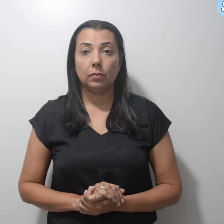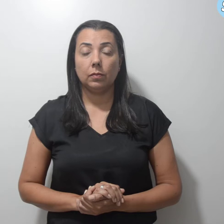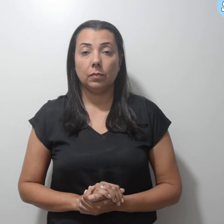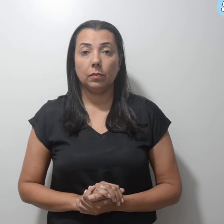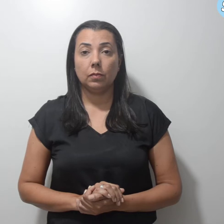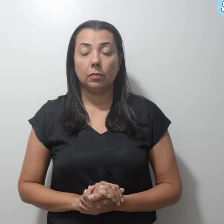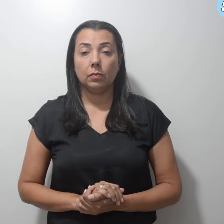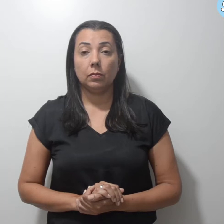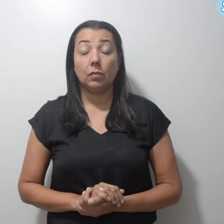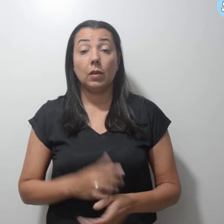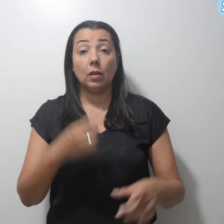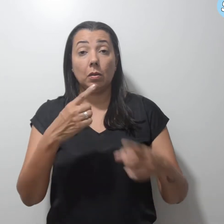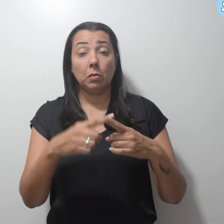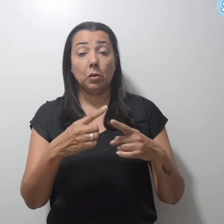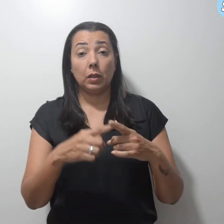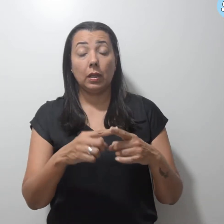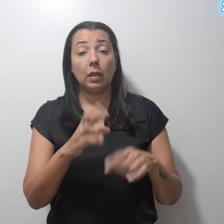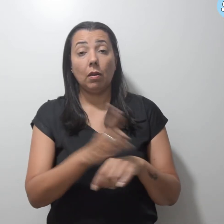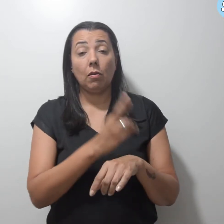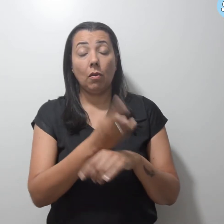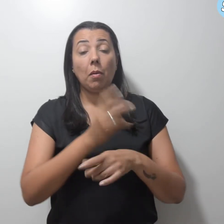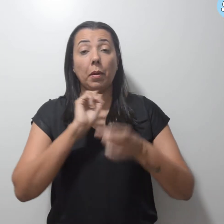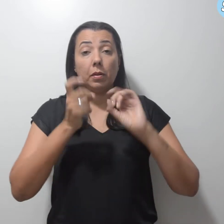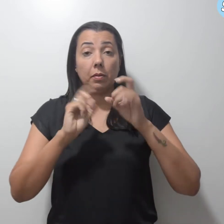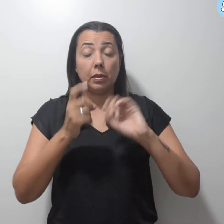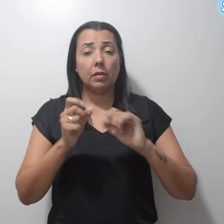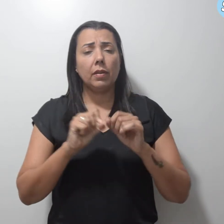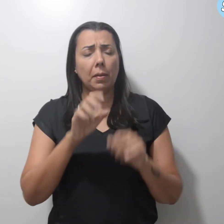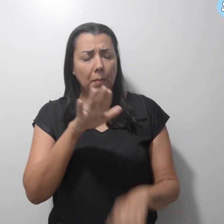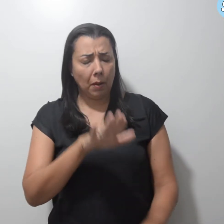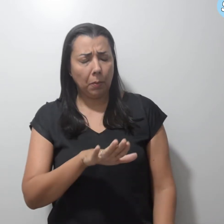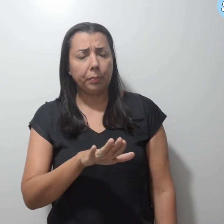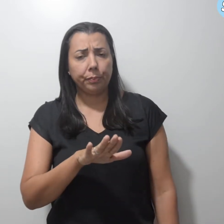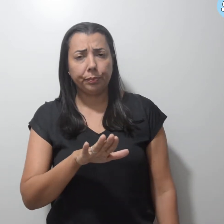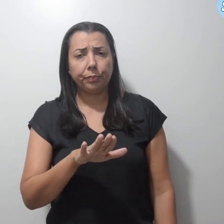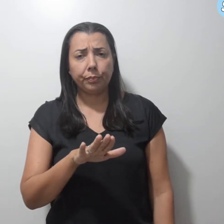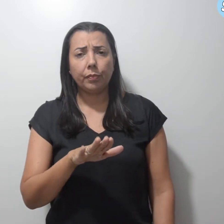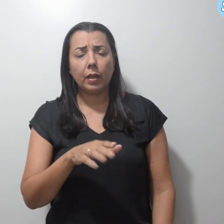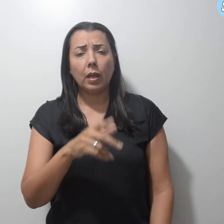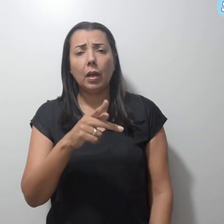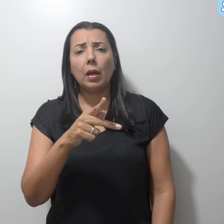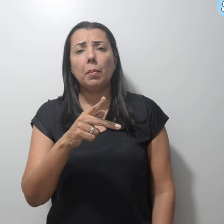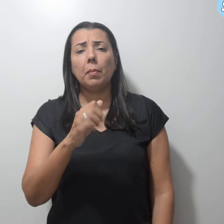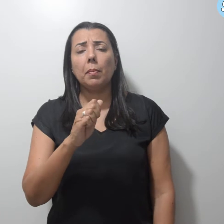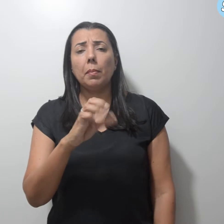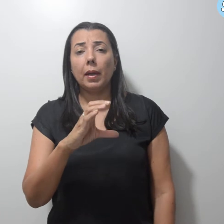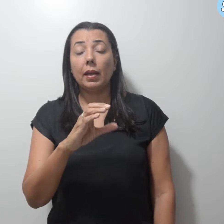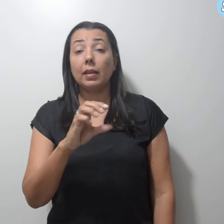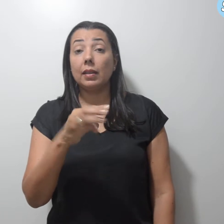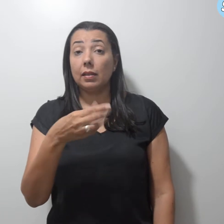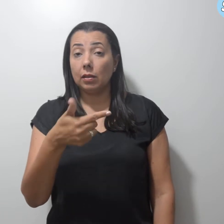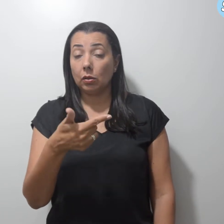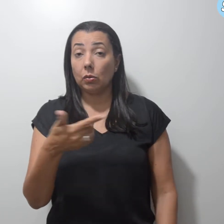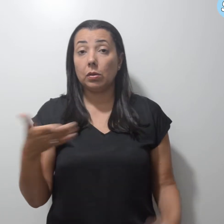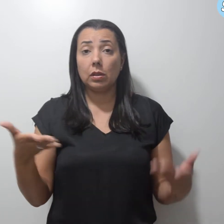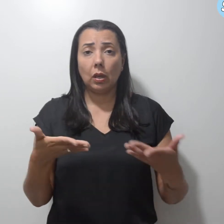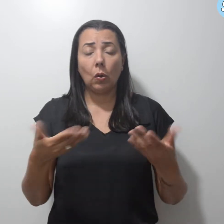Por que a reforma administrativa faz mal? PEC 32 prejudica atuais e futuros